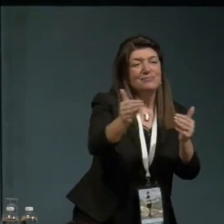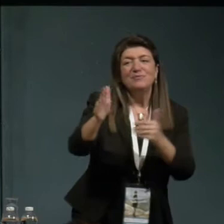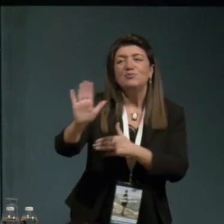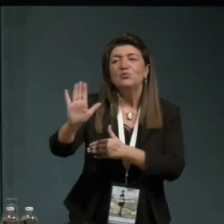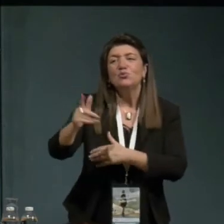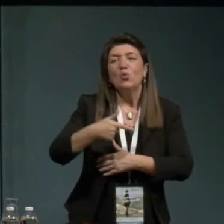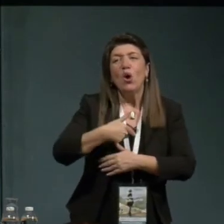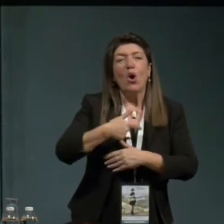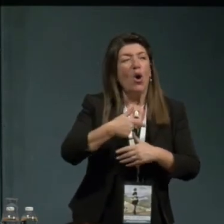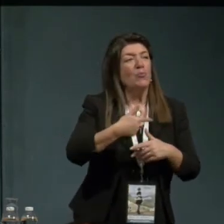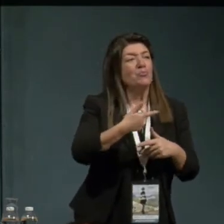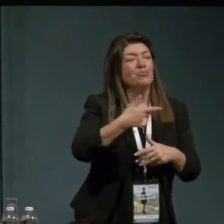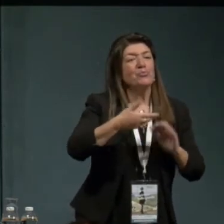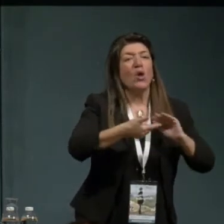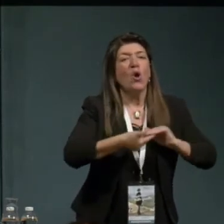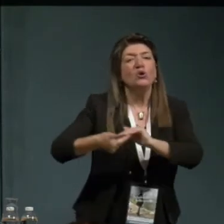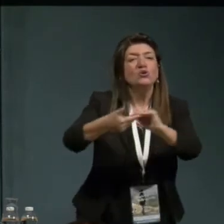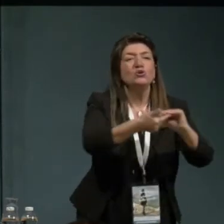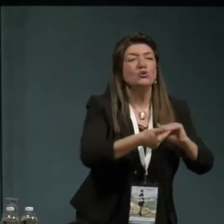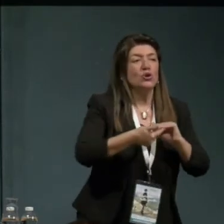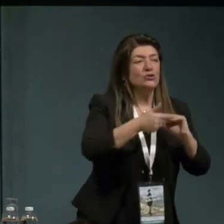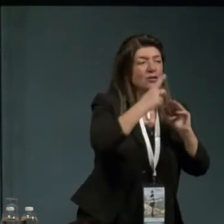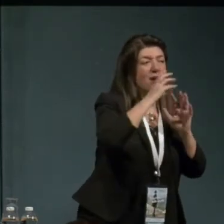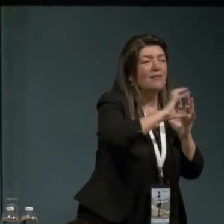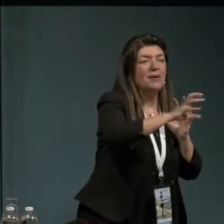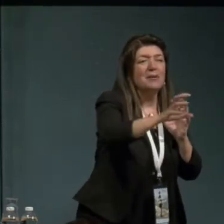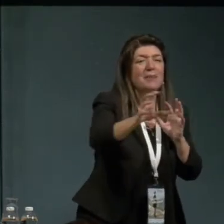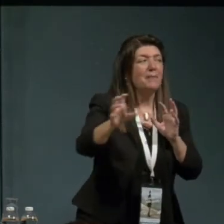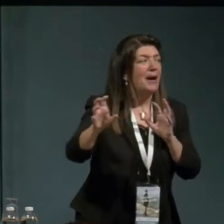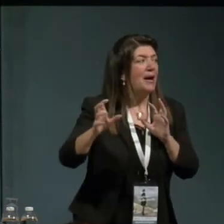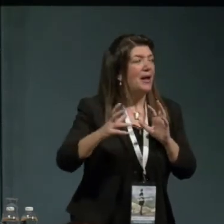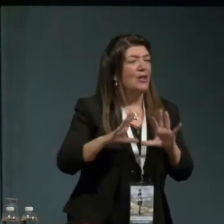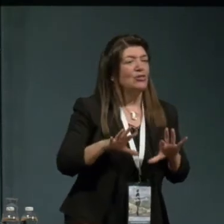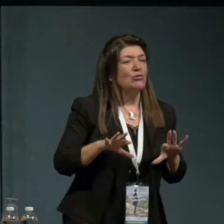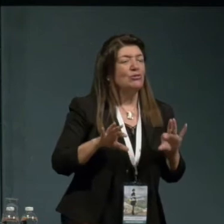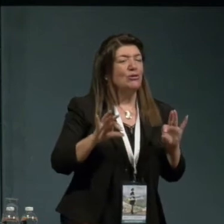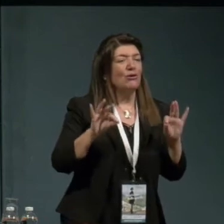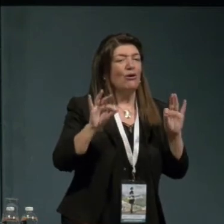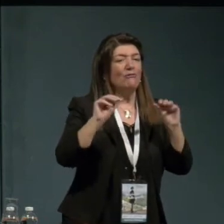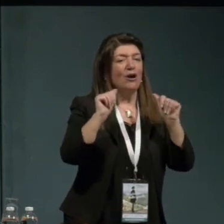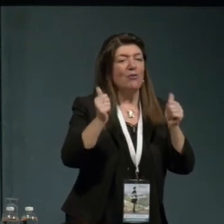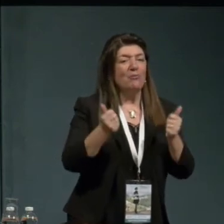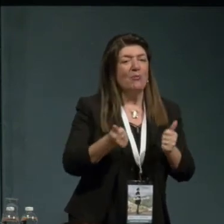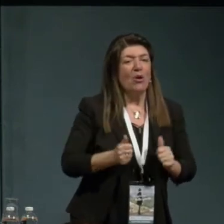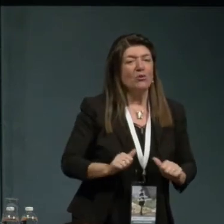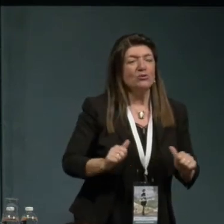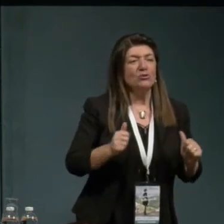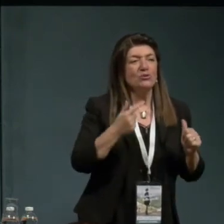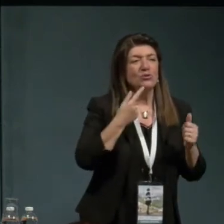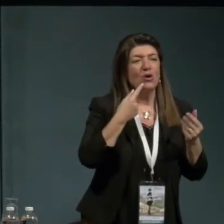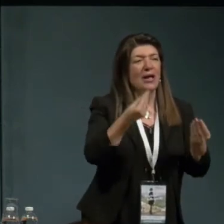va a trovare nel modo studiante su possibilità